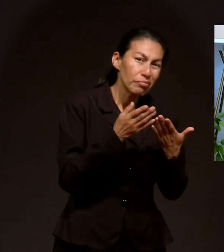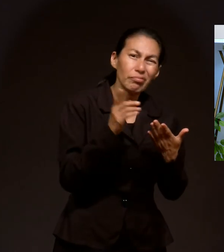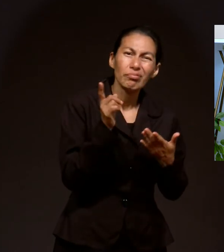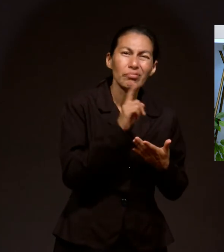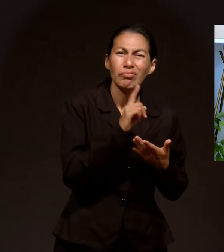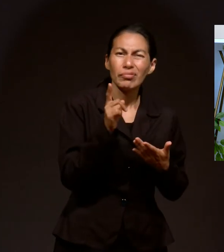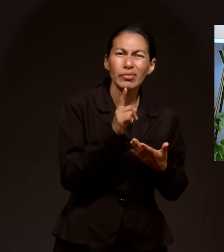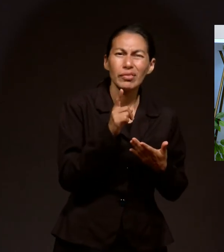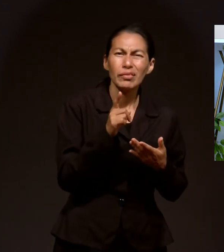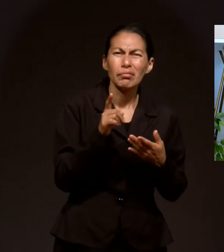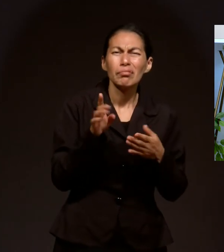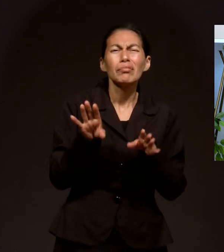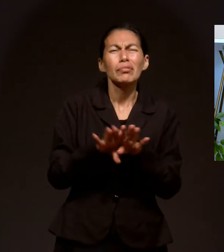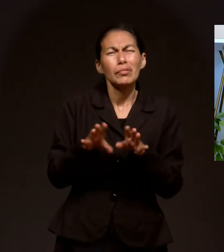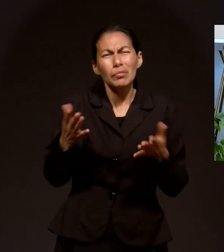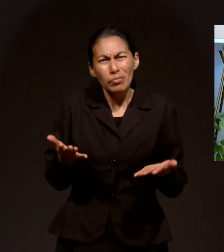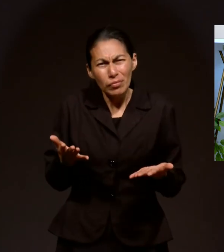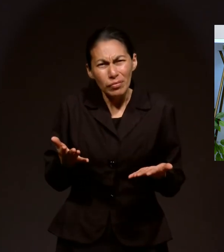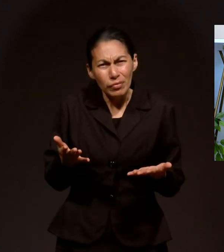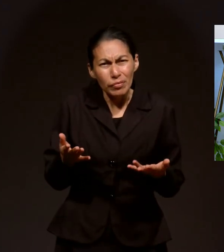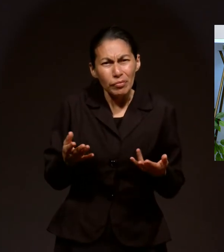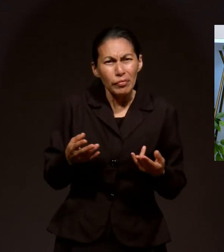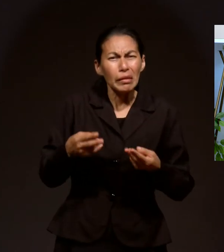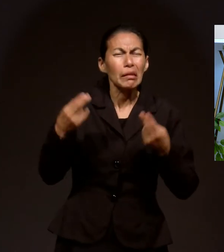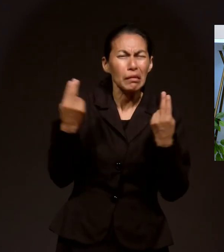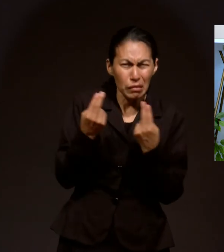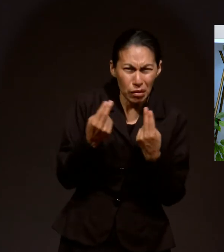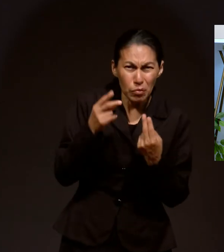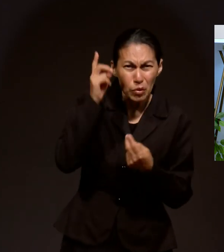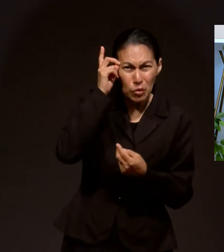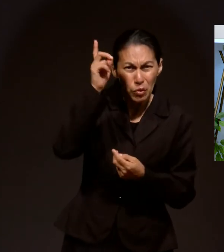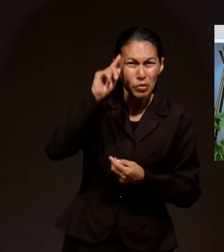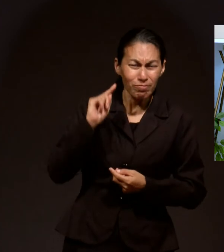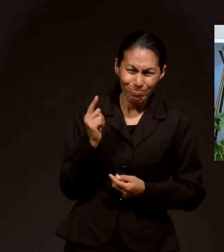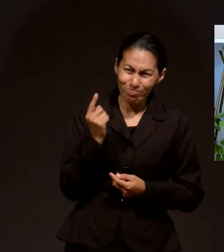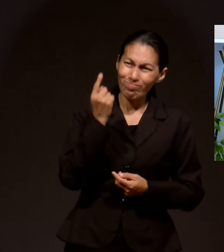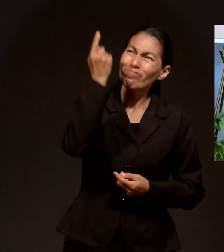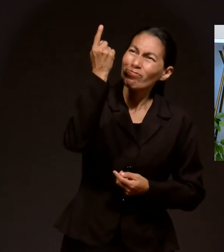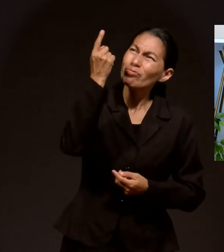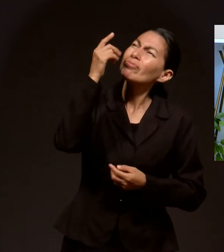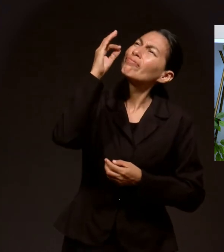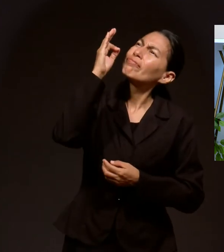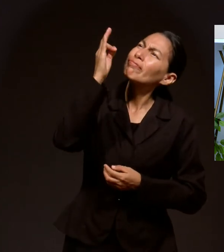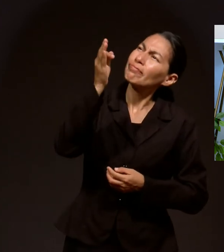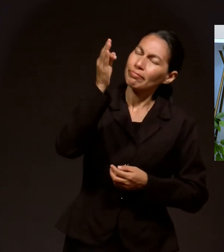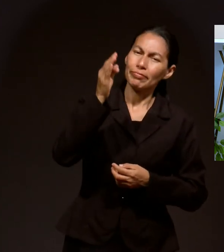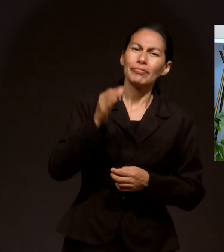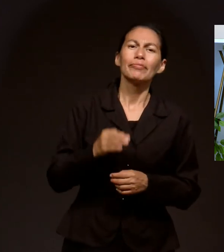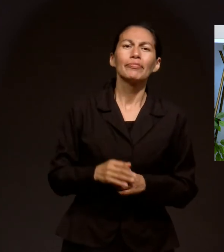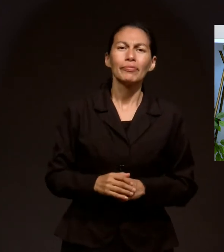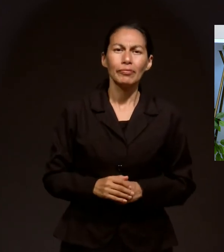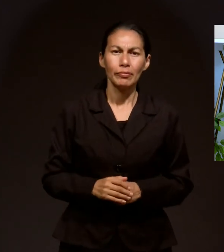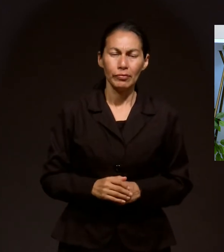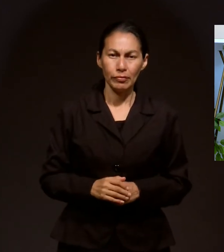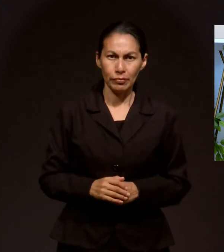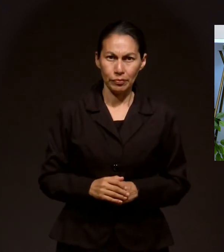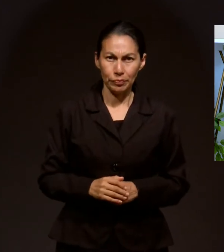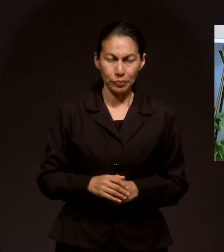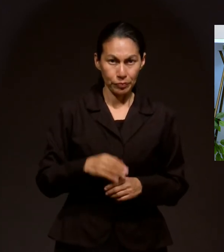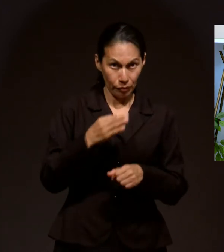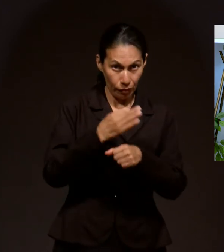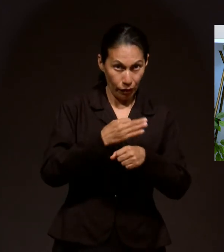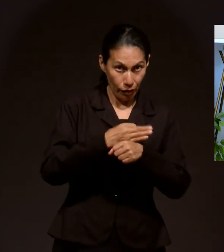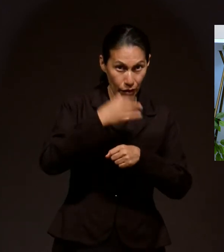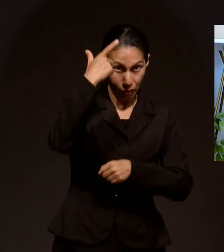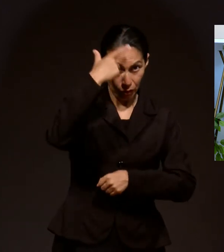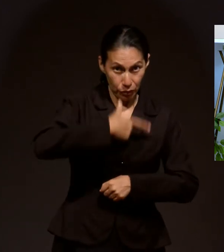tiempo valiente y esforzado a Dios en primer lugar. Esta noche vamos a